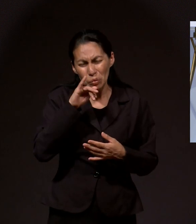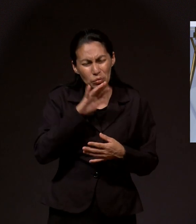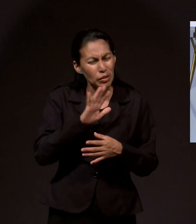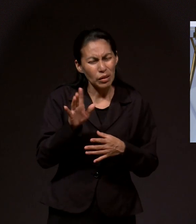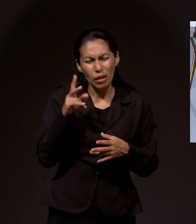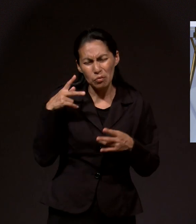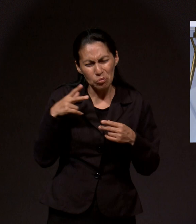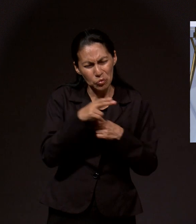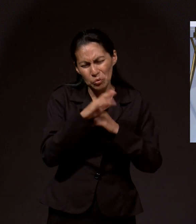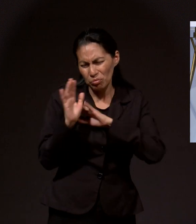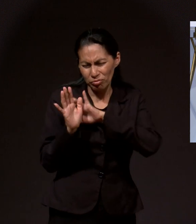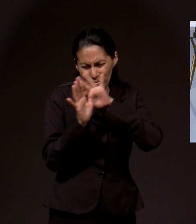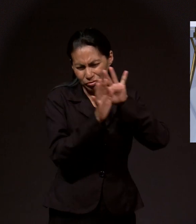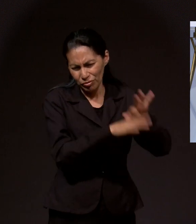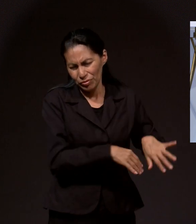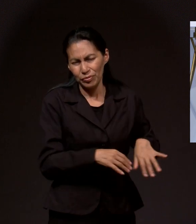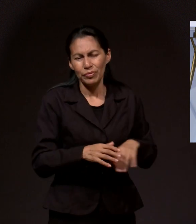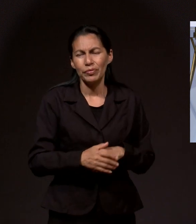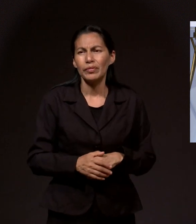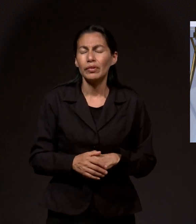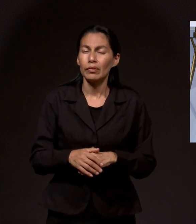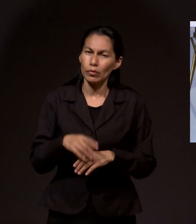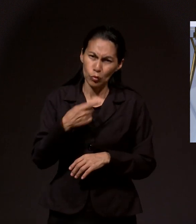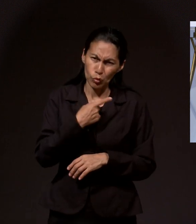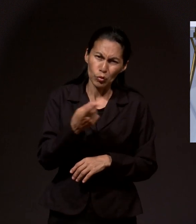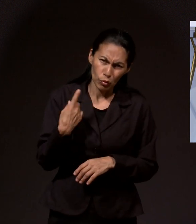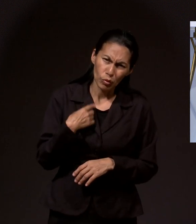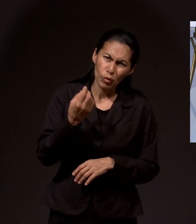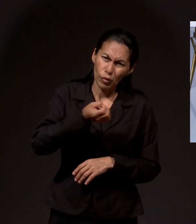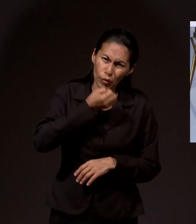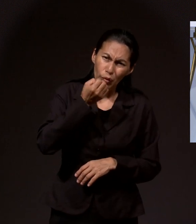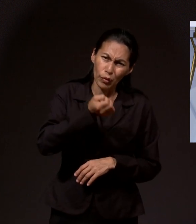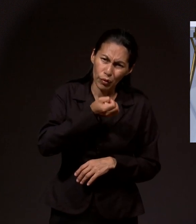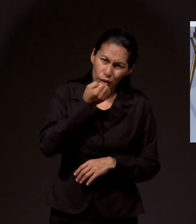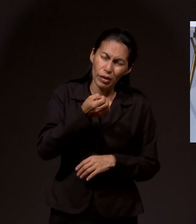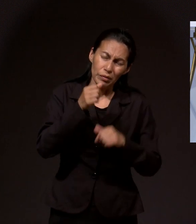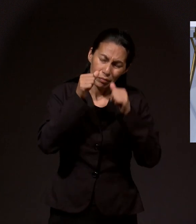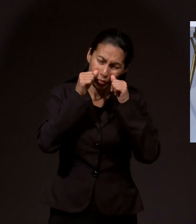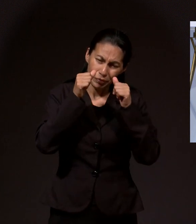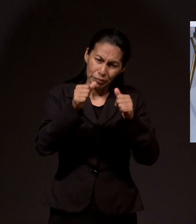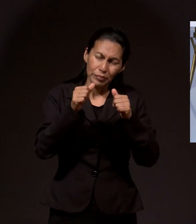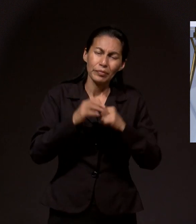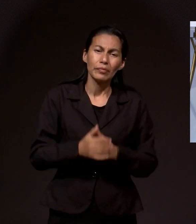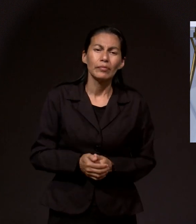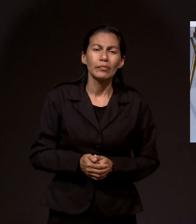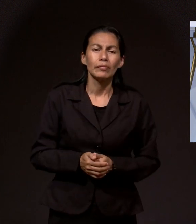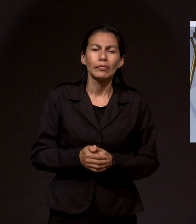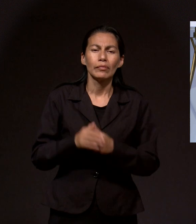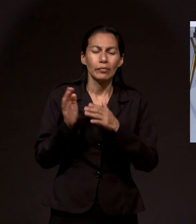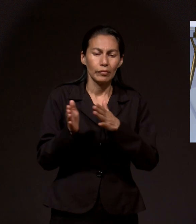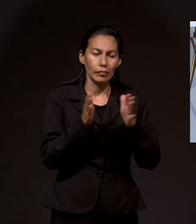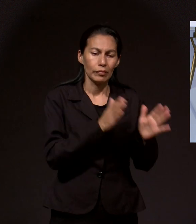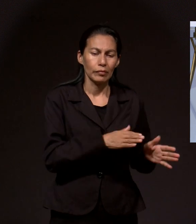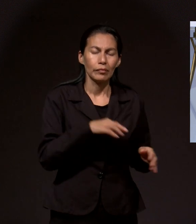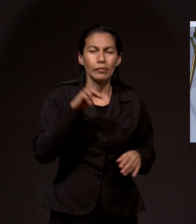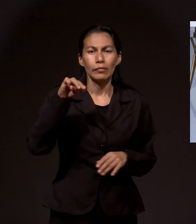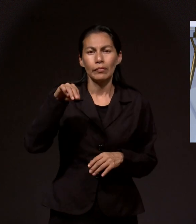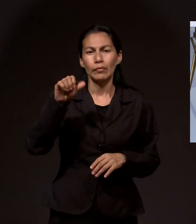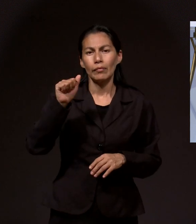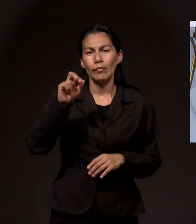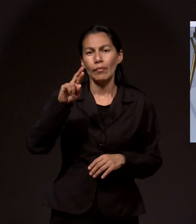tus peticiones, Yolanda, y no las vamos a tomar muy en cuenta. María